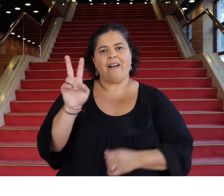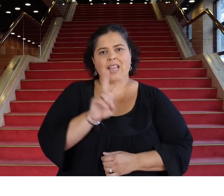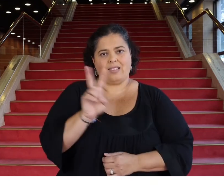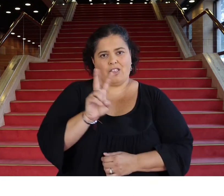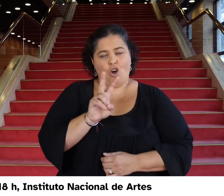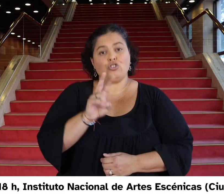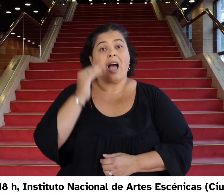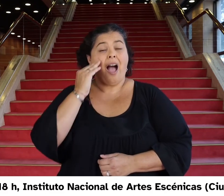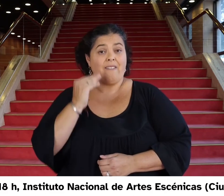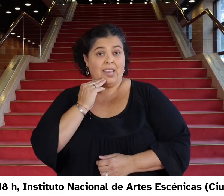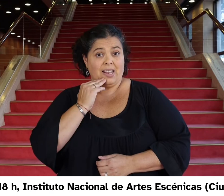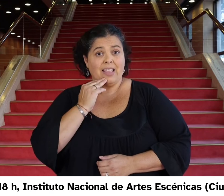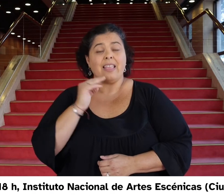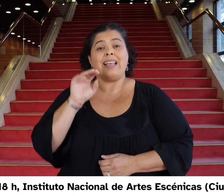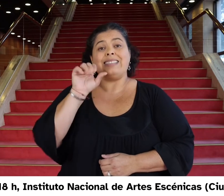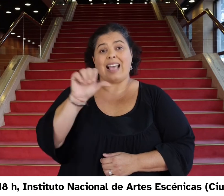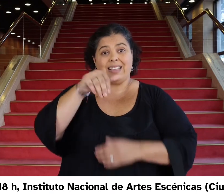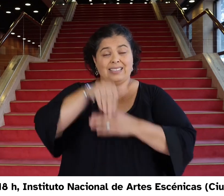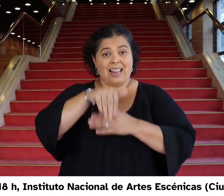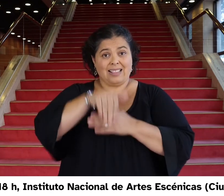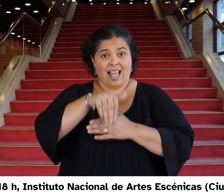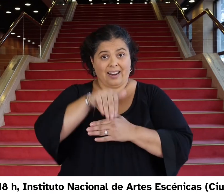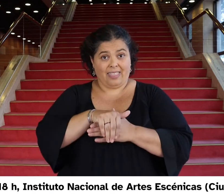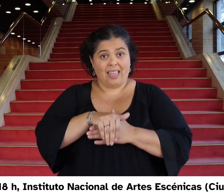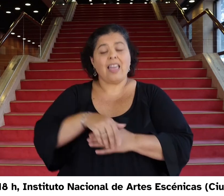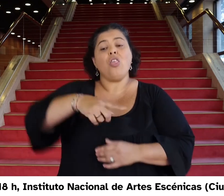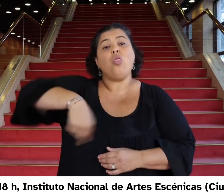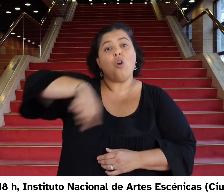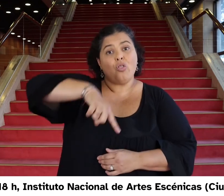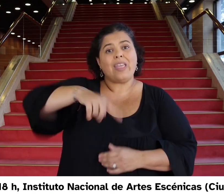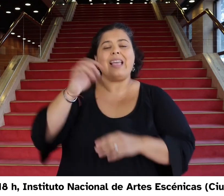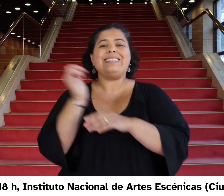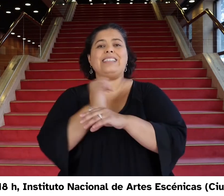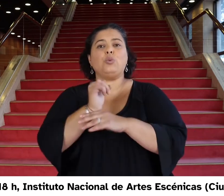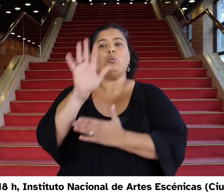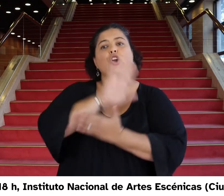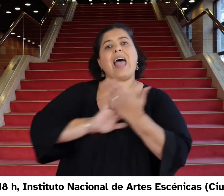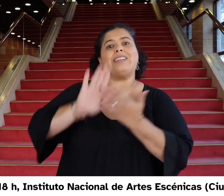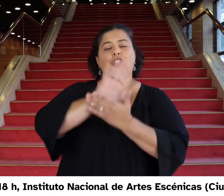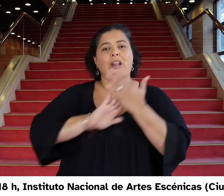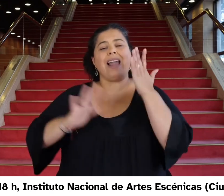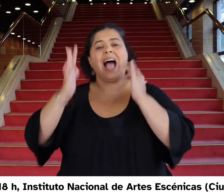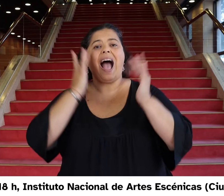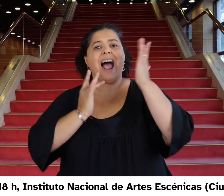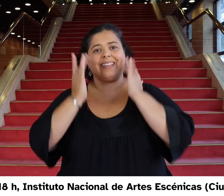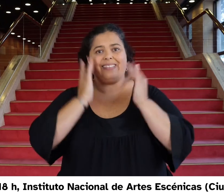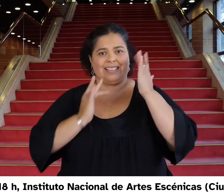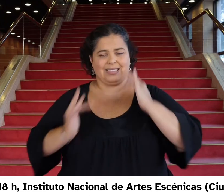22 de abril, 18 horas. Instituto Nacional de Artes Escénicas en Ciudad Vieja.